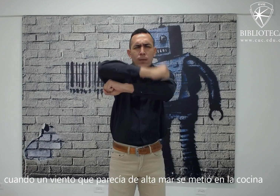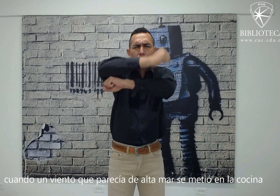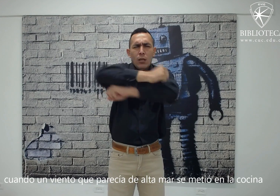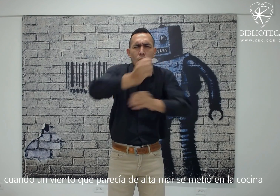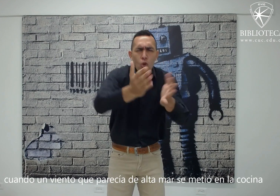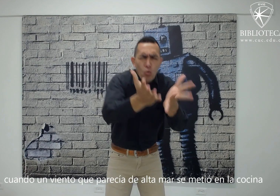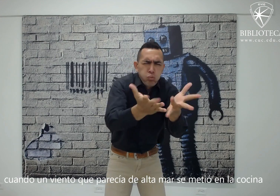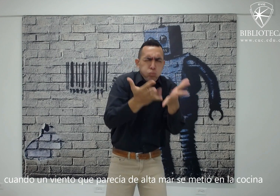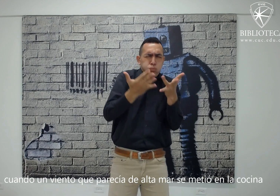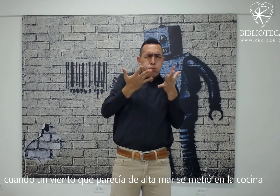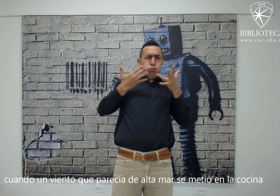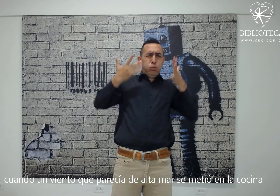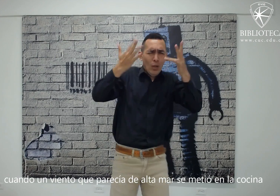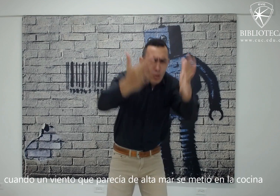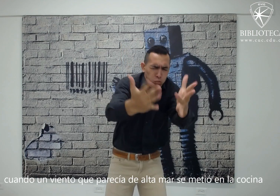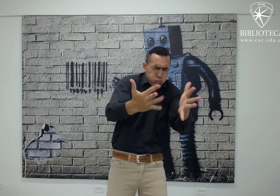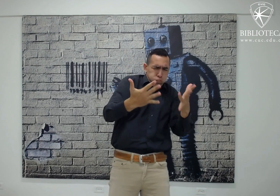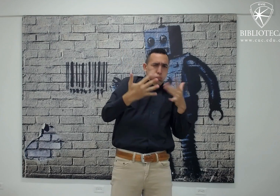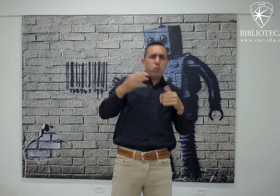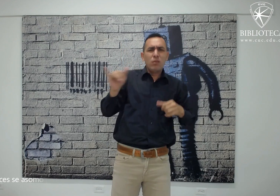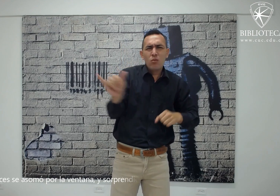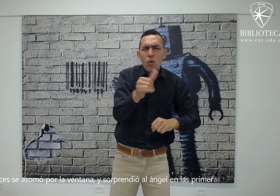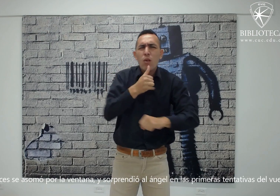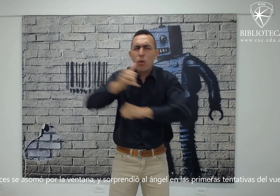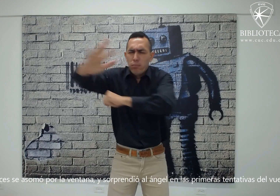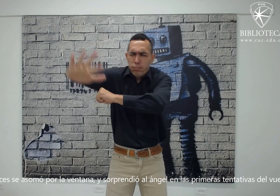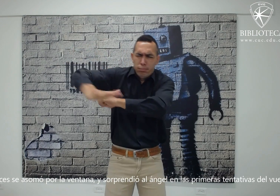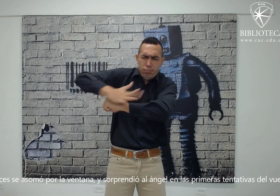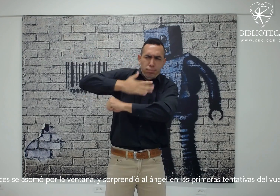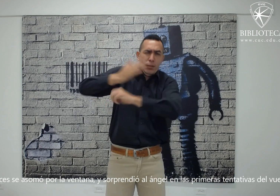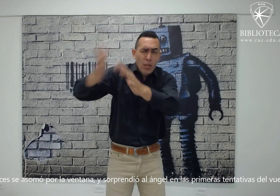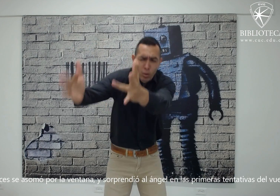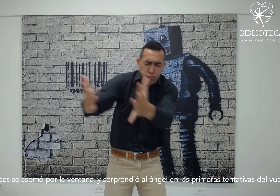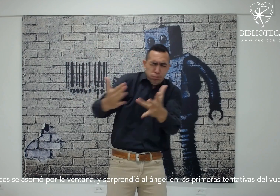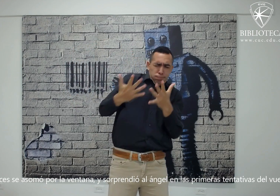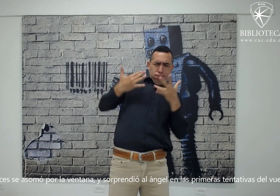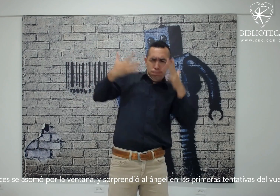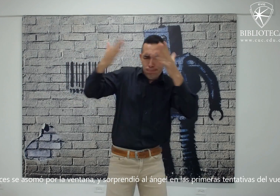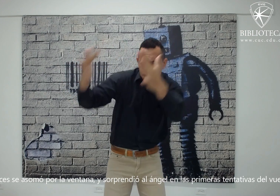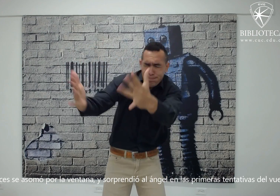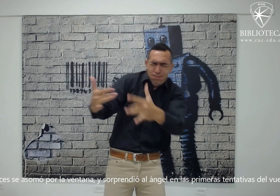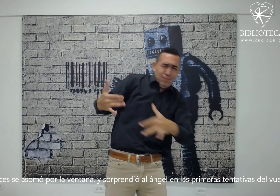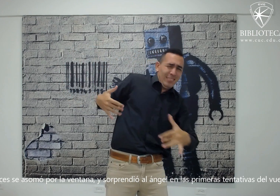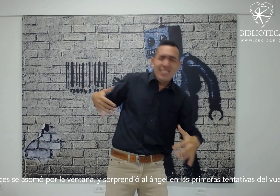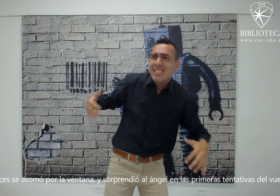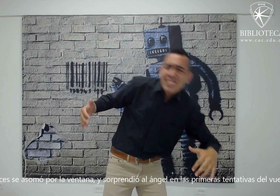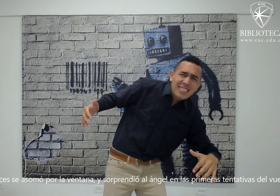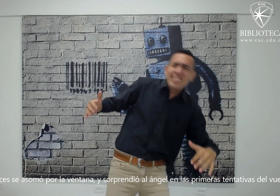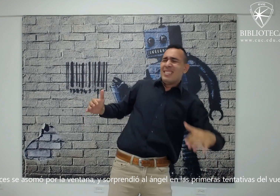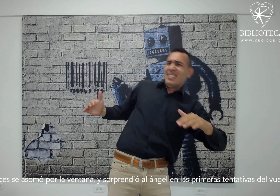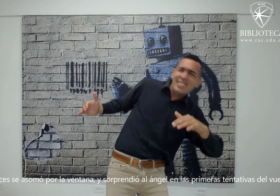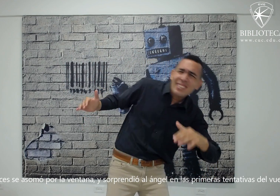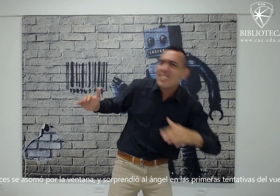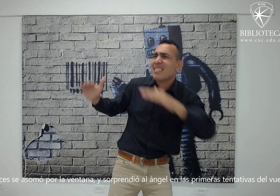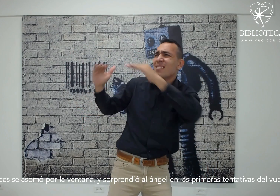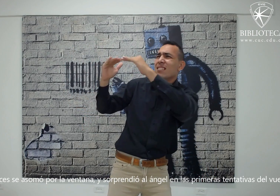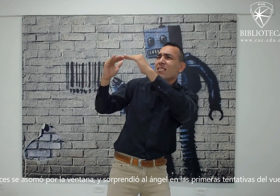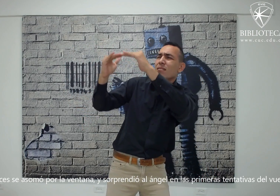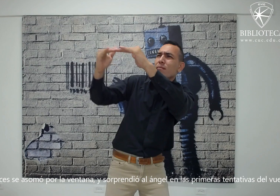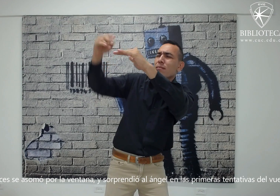mar se metió en la cocina entonces se asomó por la ventana y sorprendió al ángel en las primeras tentativas